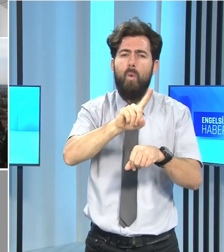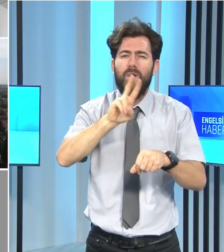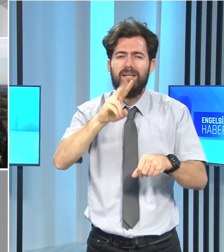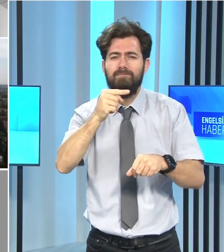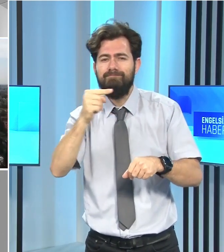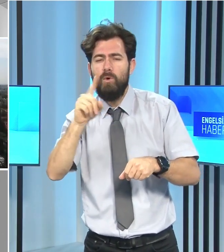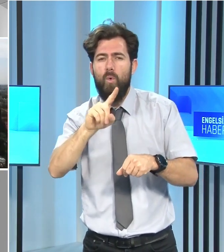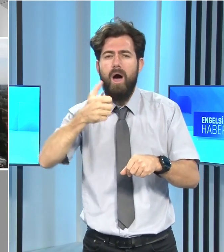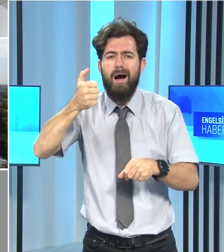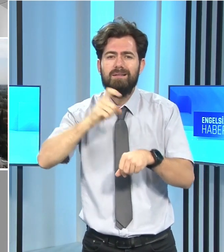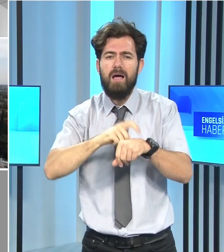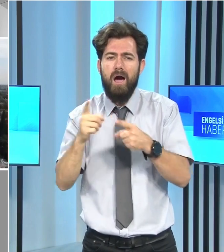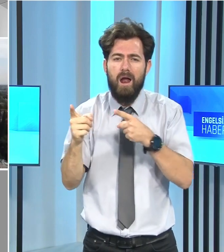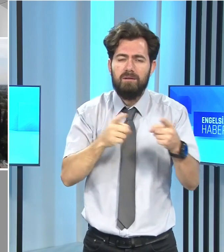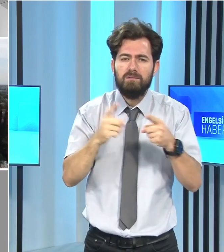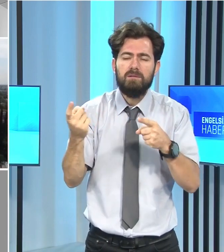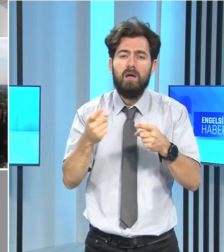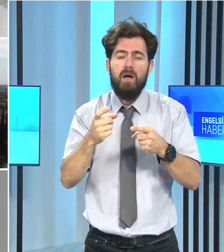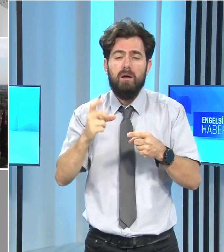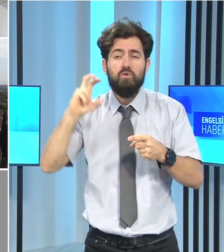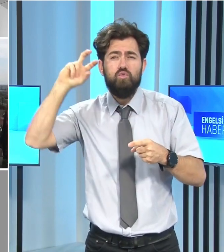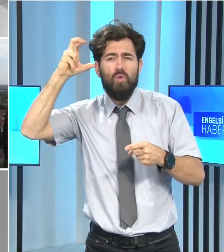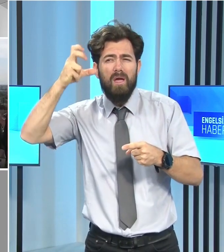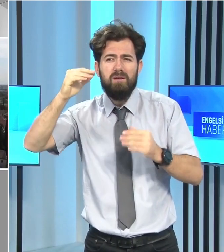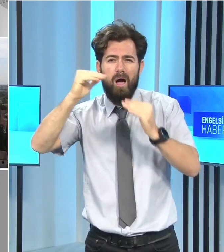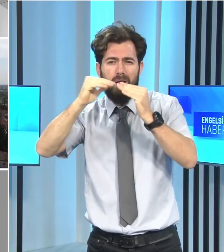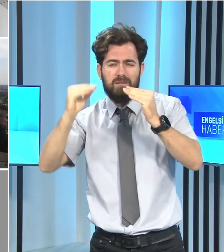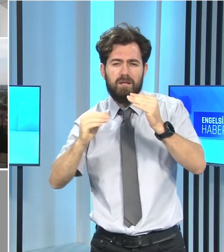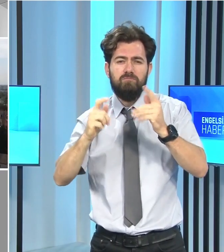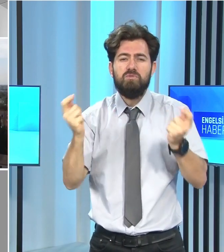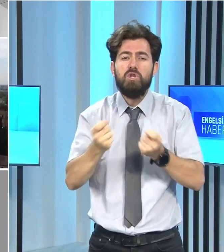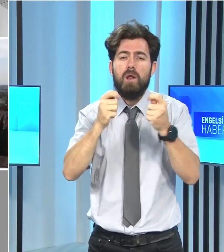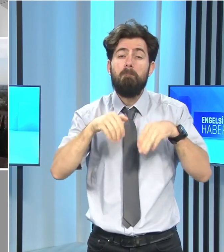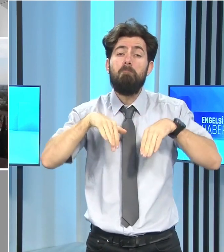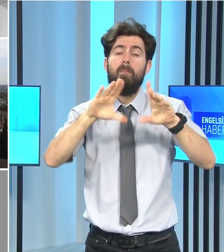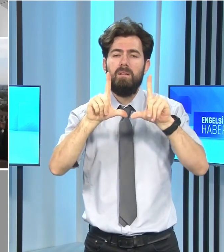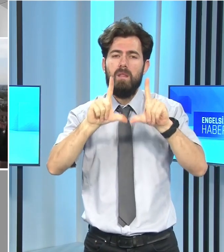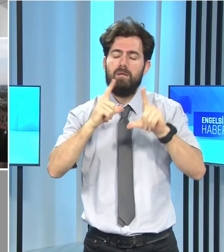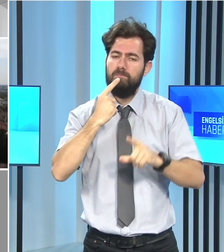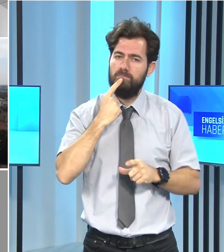tedbir alınmadan güneş altında çalışılmaması da tavsiye edildi.